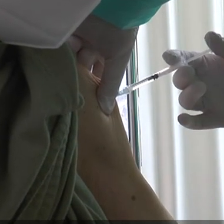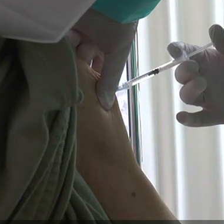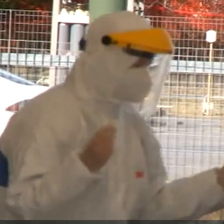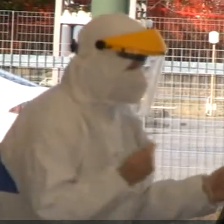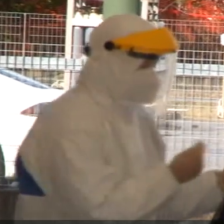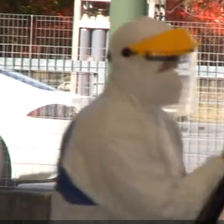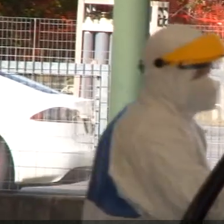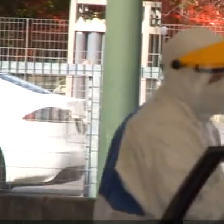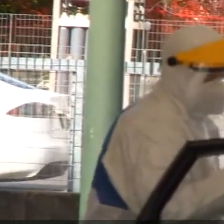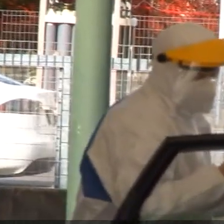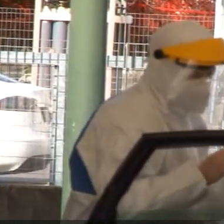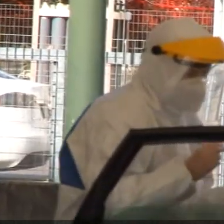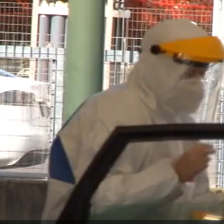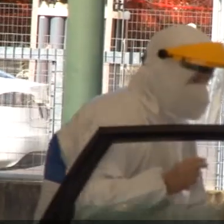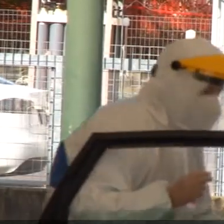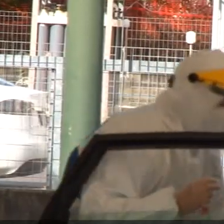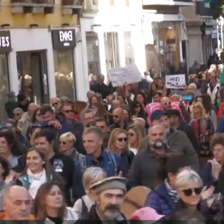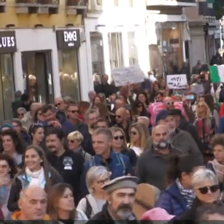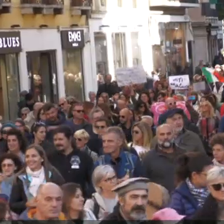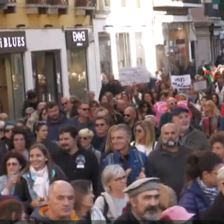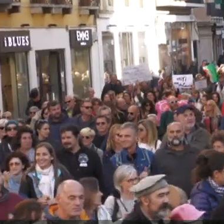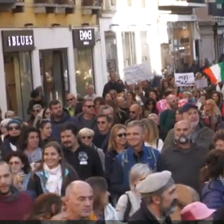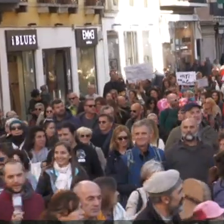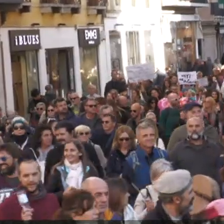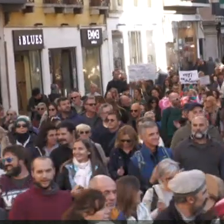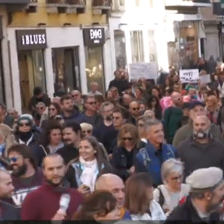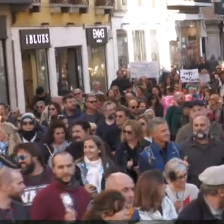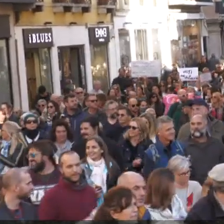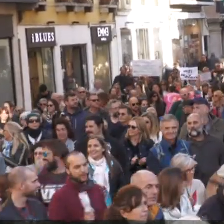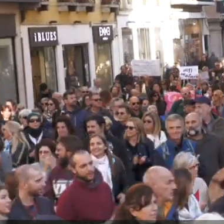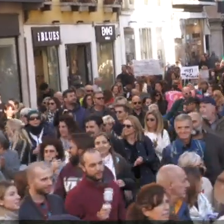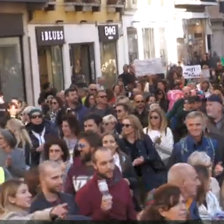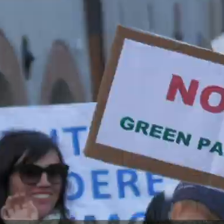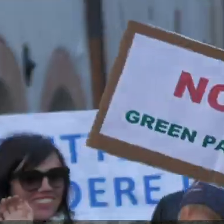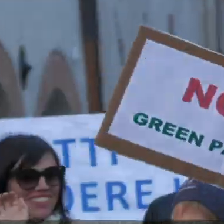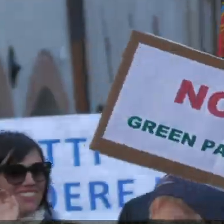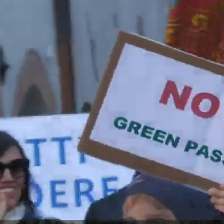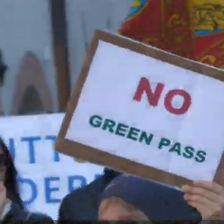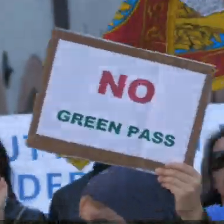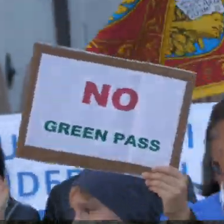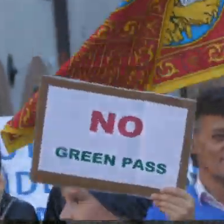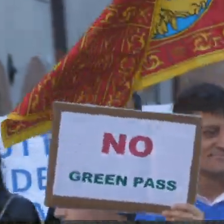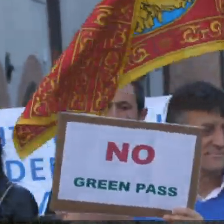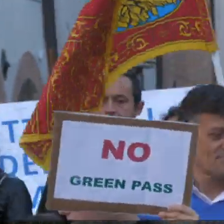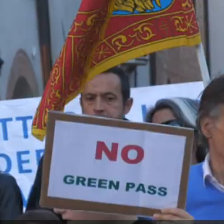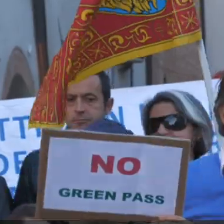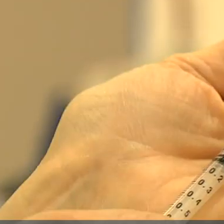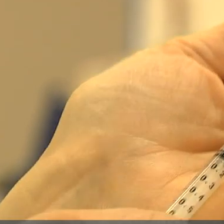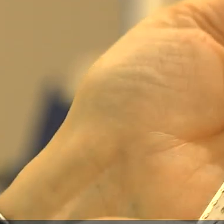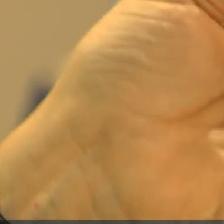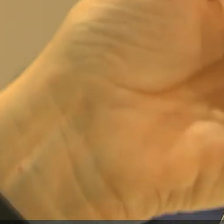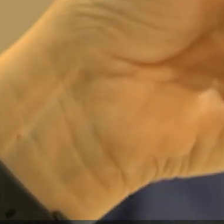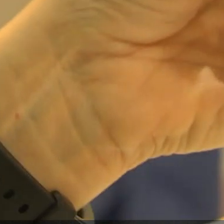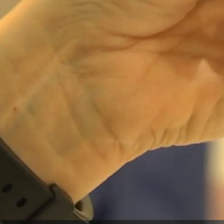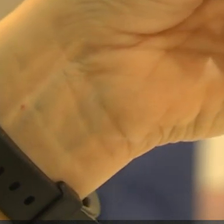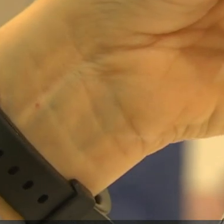nuova stretta, dice il presidente, ha sempre più l'aria di un lockdown di fatto per i non vaccinati. Vaccino che continua a essere la chiave,